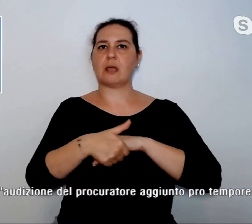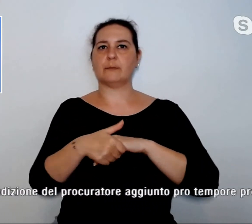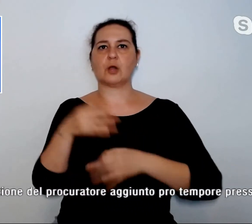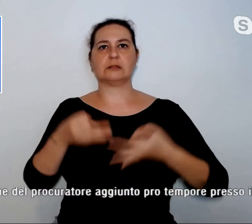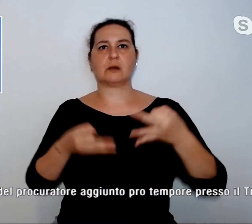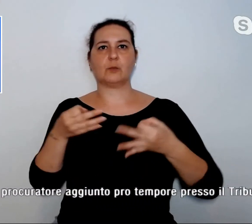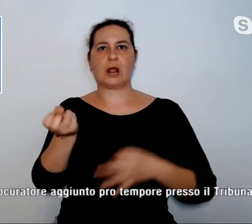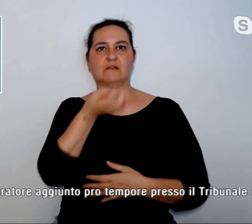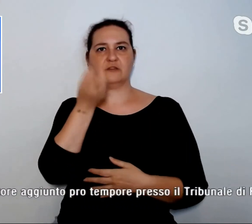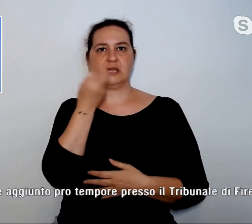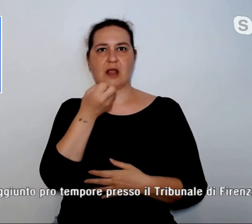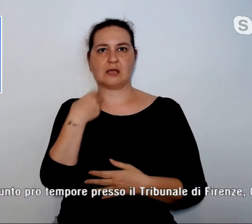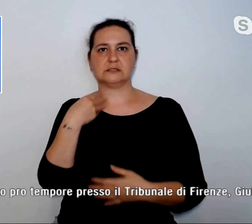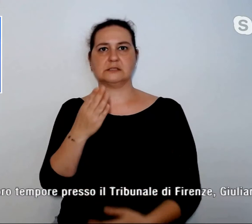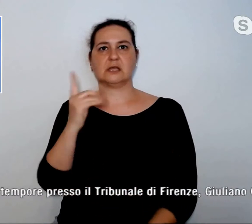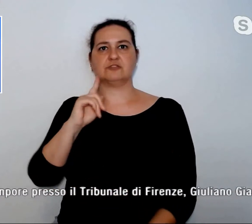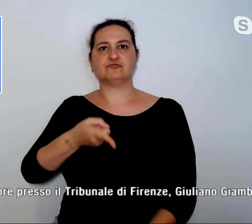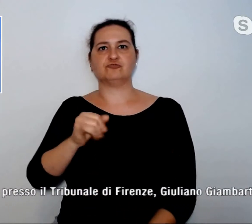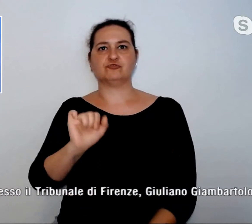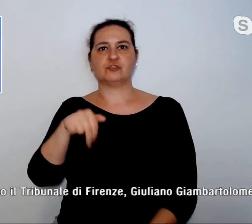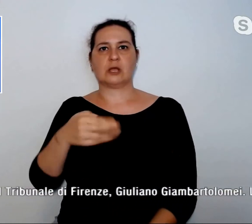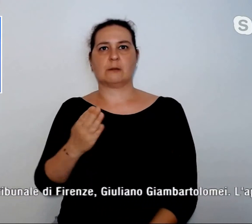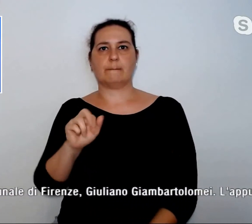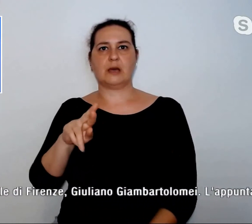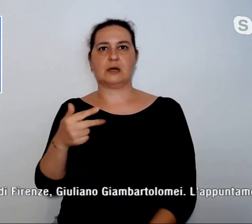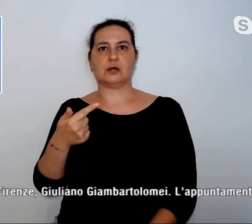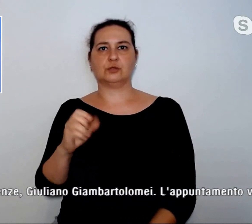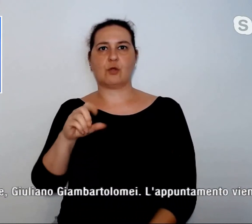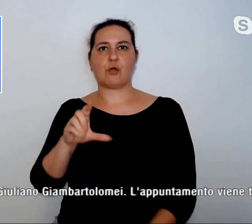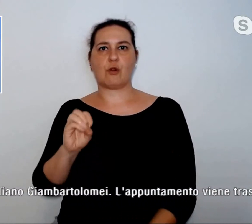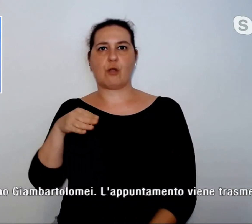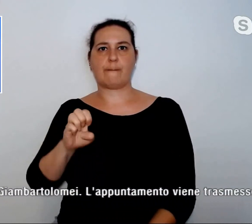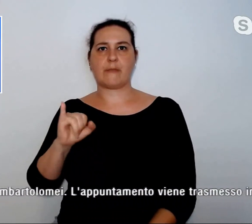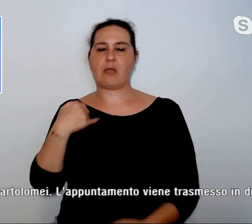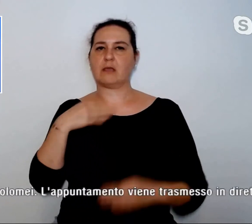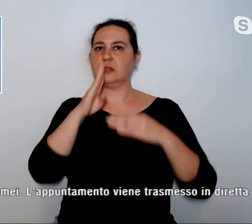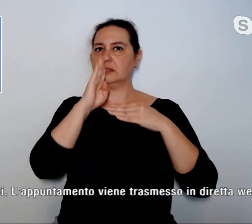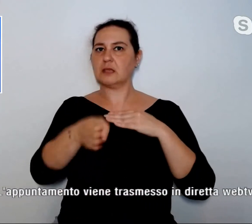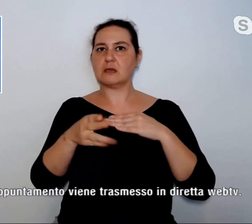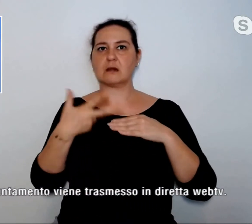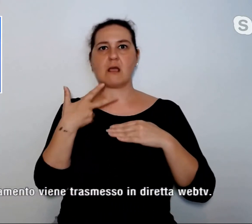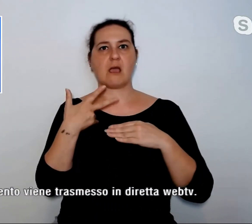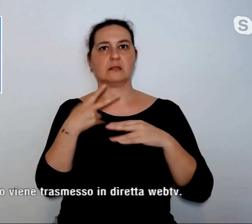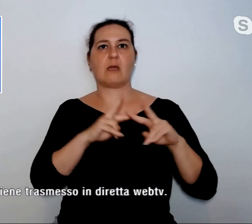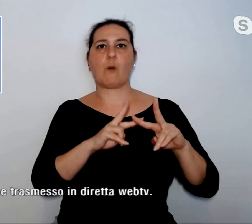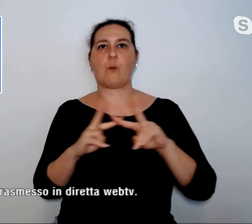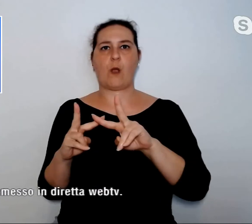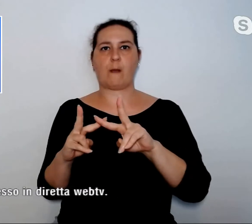Giambartolomei. L'appuntamento verrà trasmesso in diretta web tv.